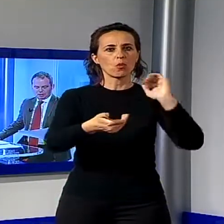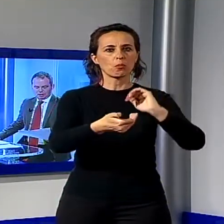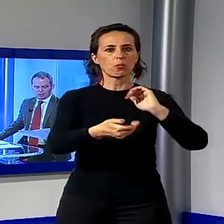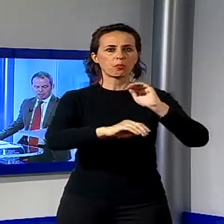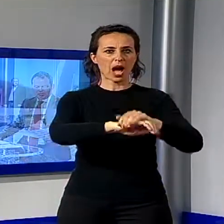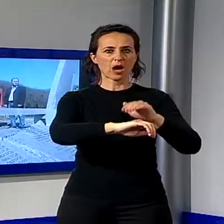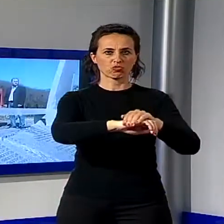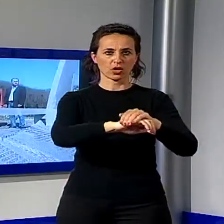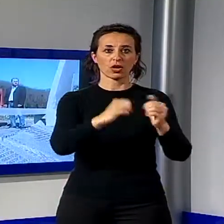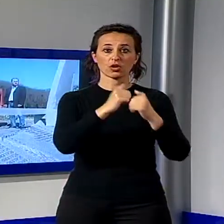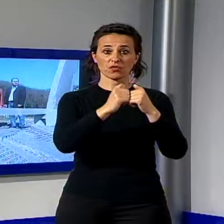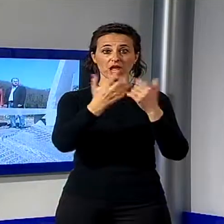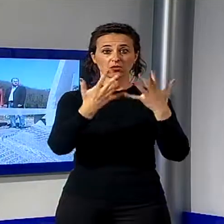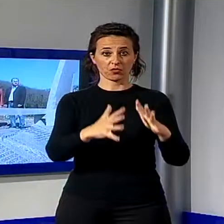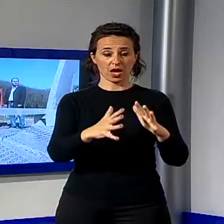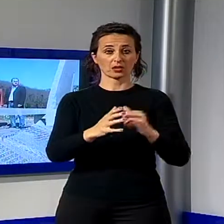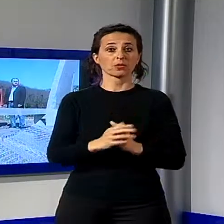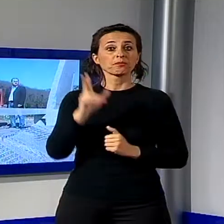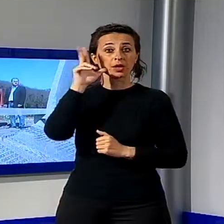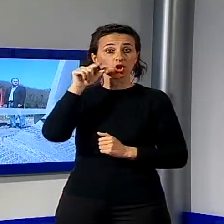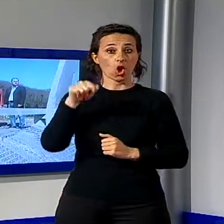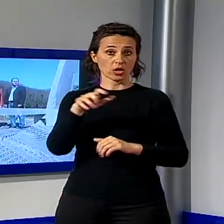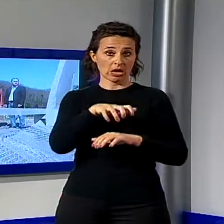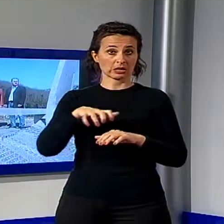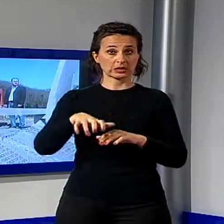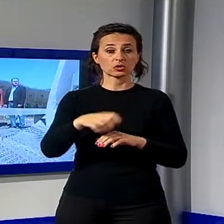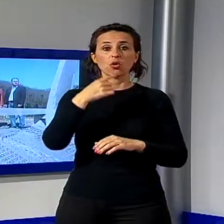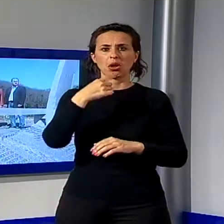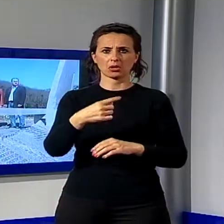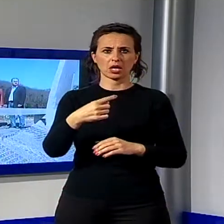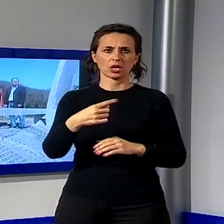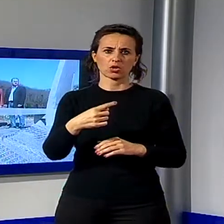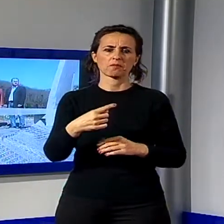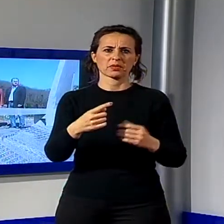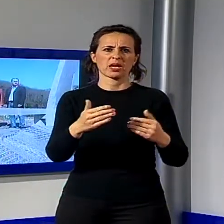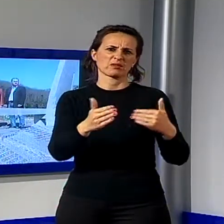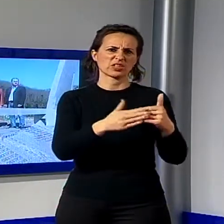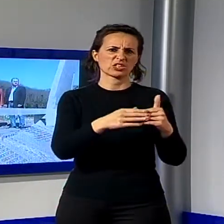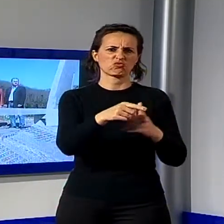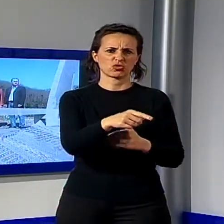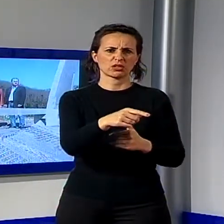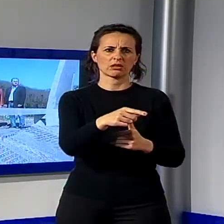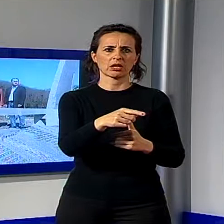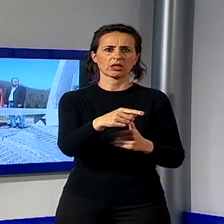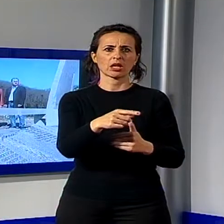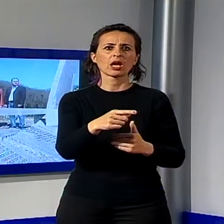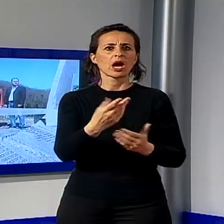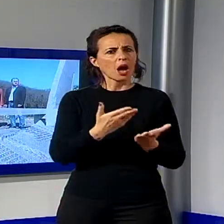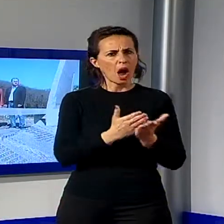Stazzema e continueremo ad esserlo sostenendo il comune anche oltre l'ordinario, ha detto l'assessore Nocentini, qui una